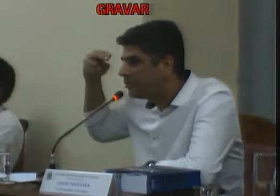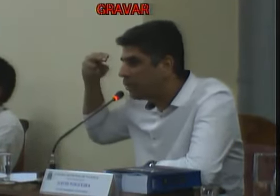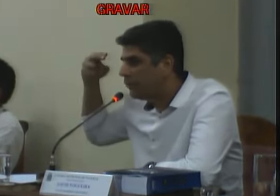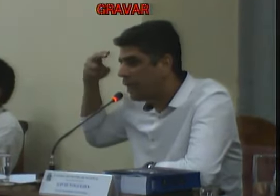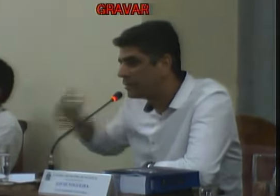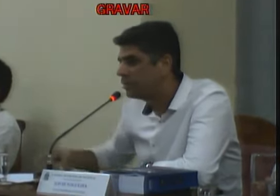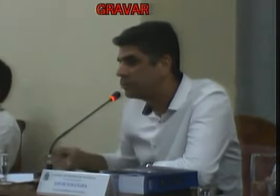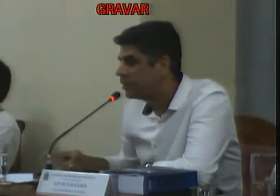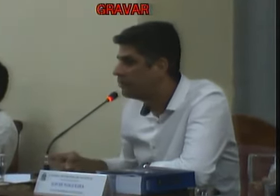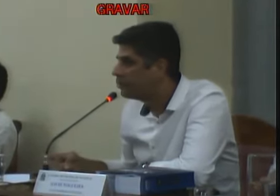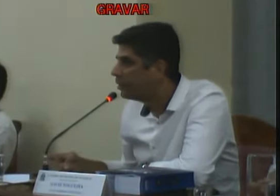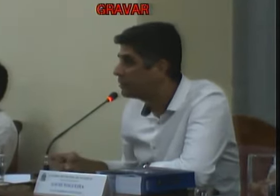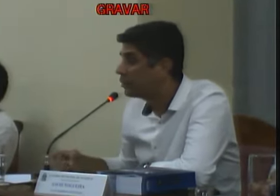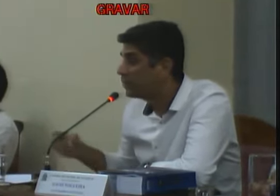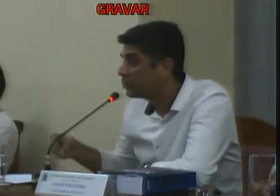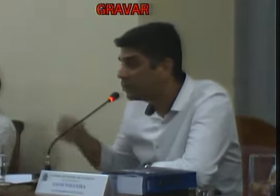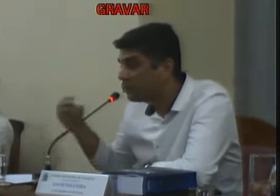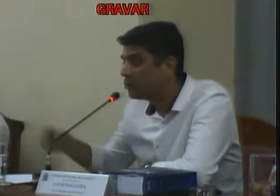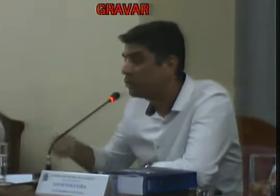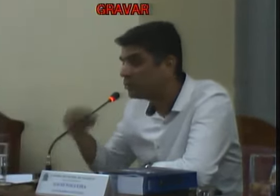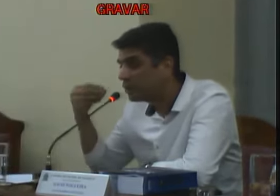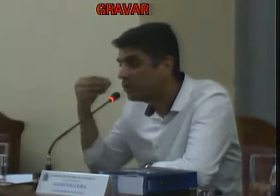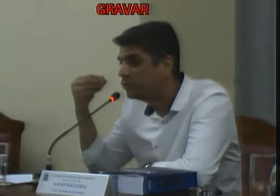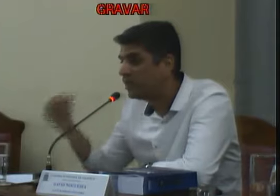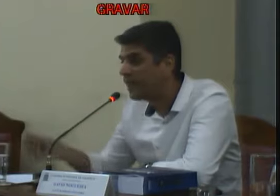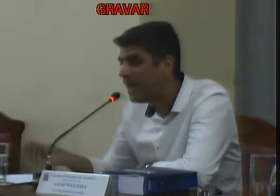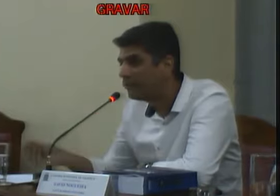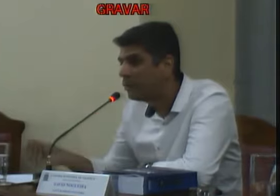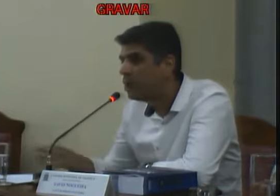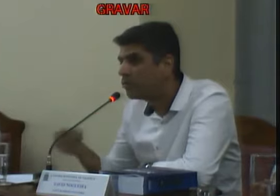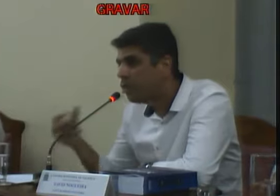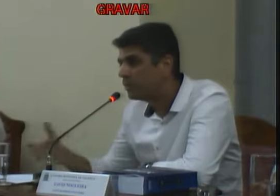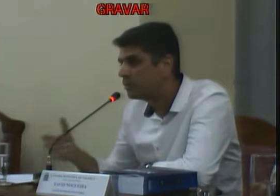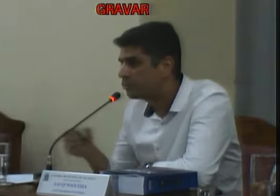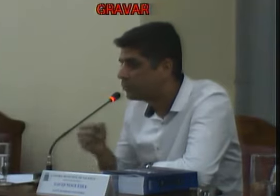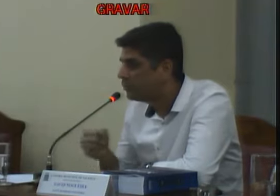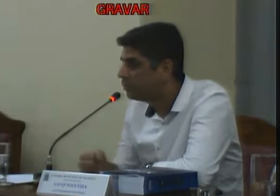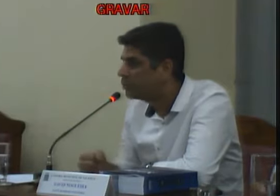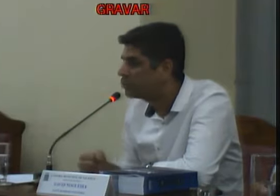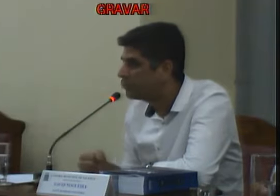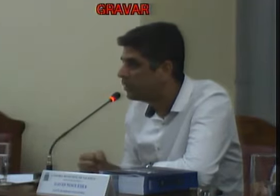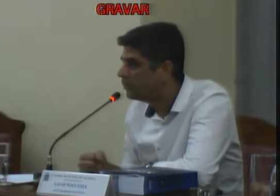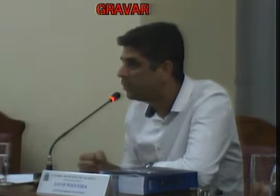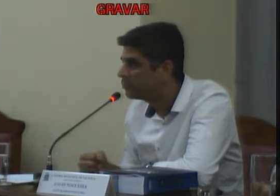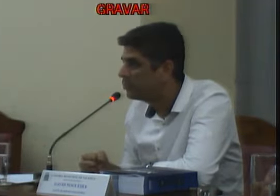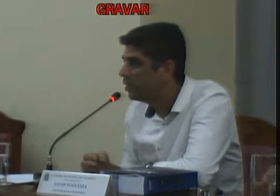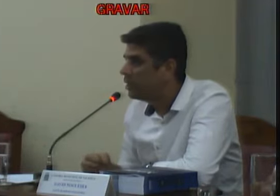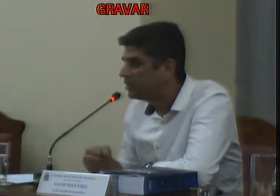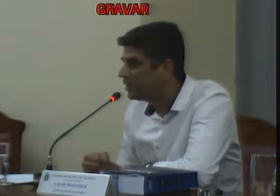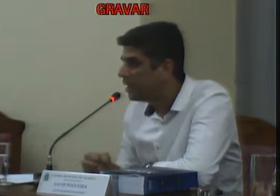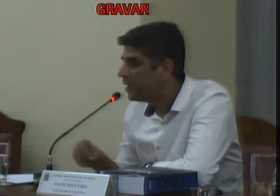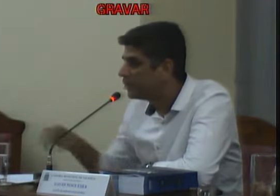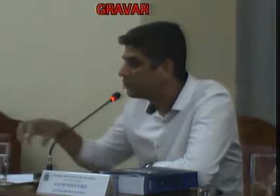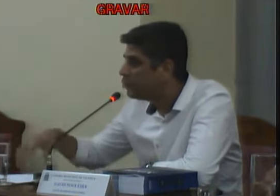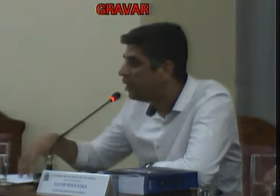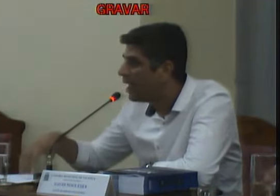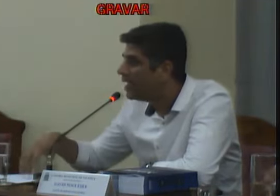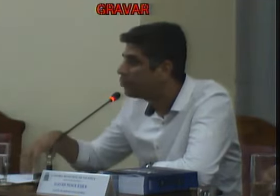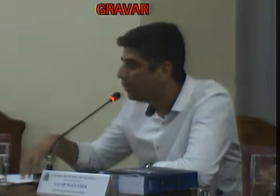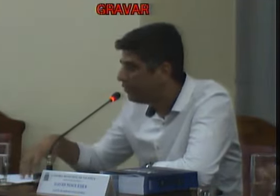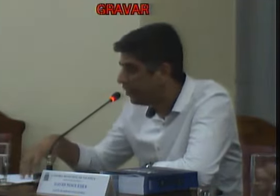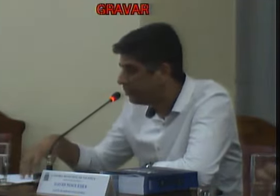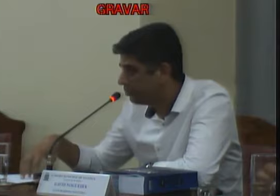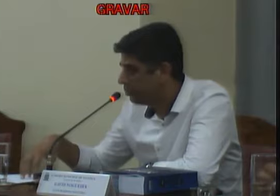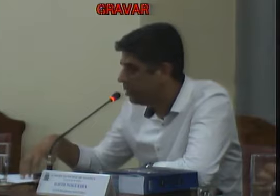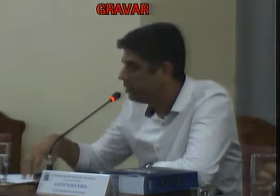da desqualificação dos servidores das pessoas que chegam numa situação vulnerável como as pessoas que vão pedir os seus benefícios sinceramente a escolha